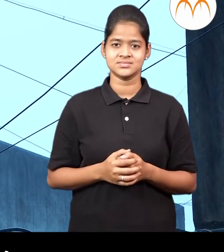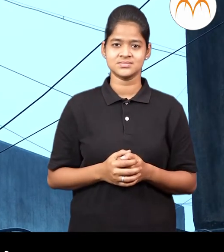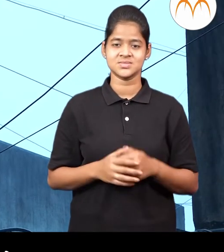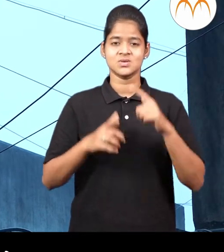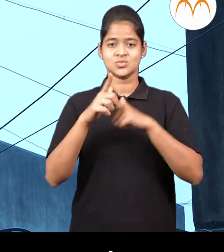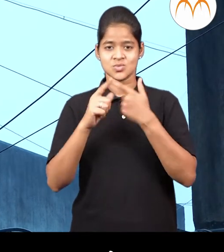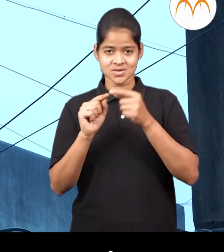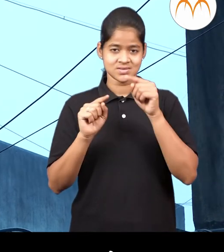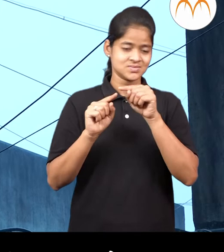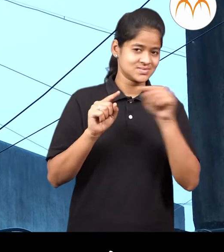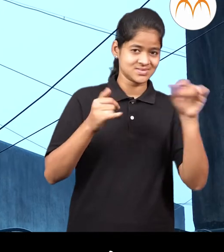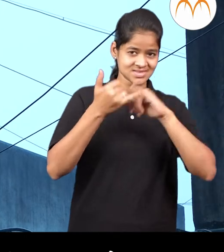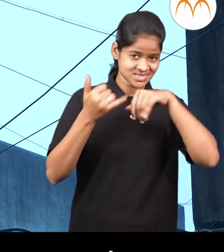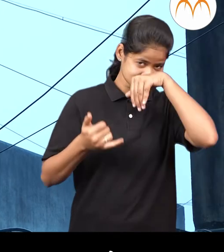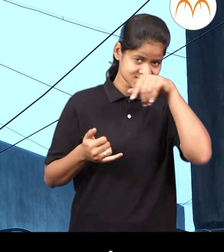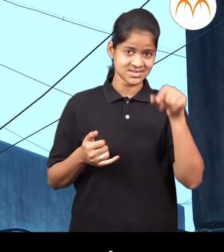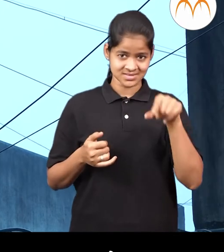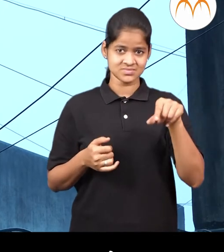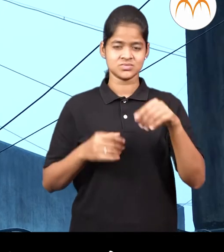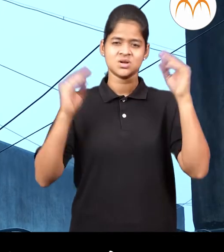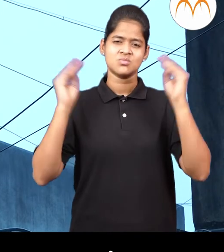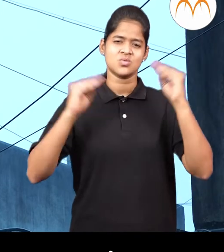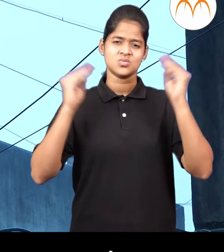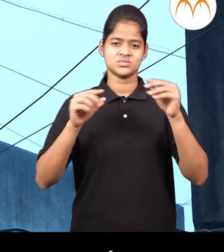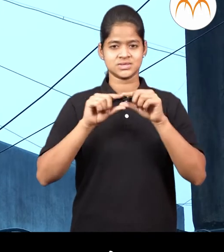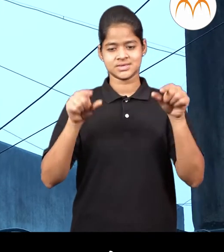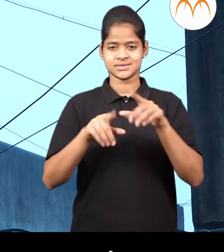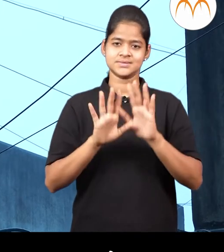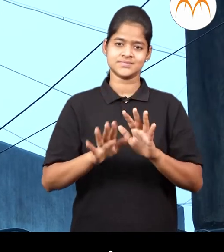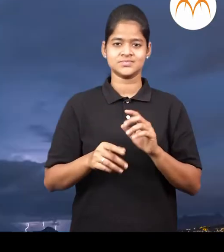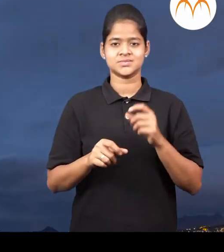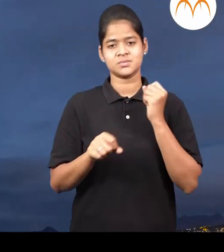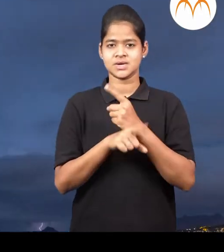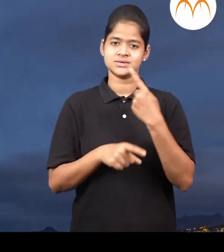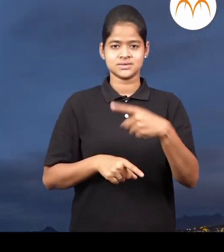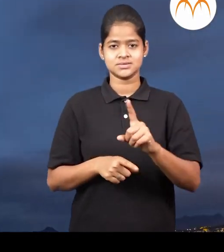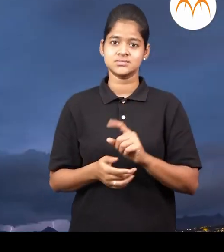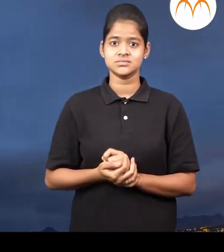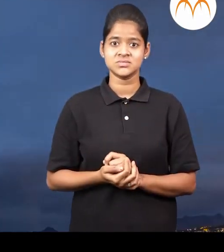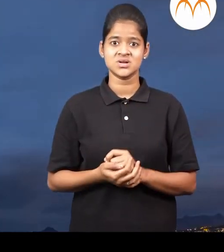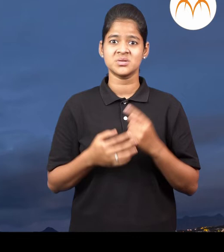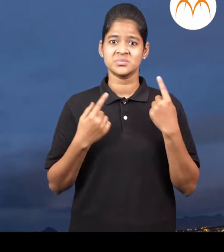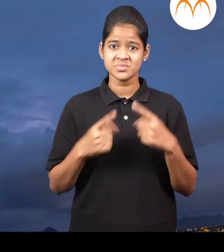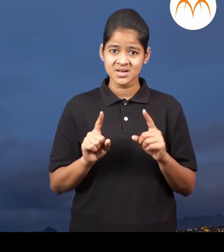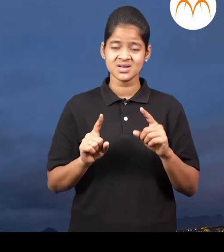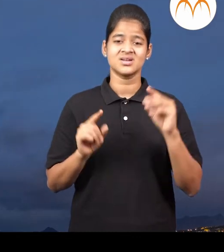पाउस असे मन्टाँ जून ते सप्टेंबर या काड़ात मोसमी पाउस पड़तो जे वहां